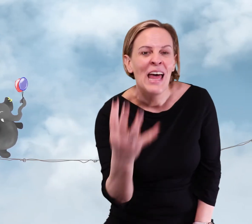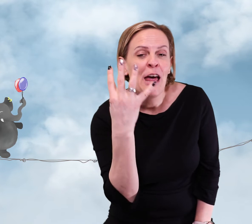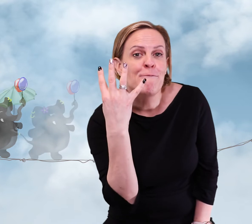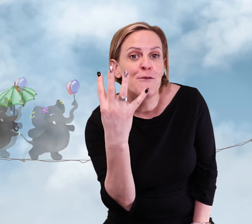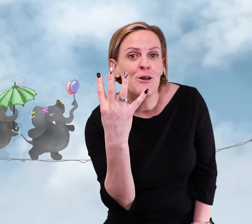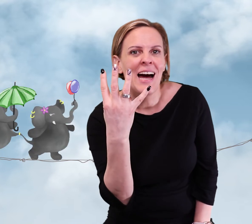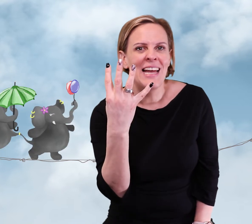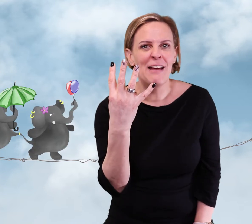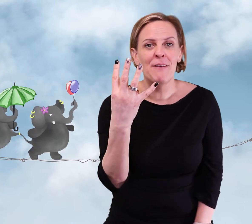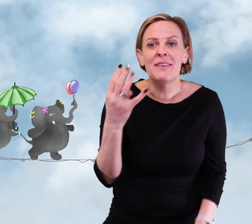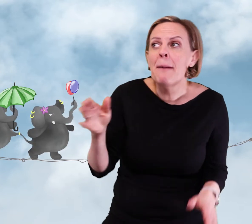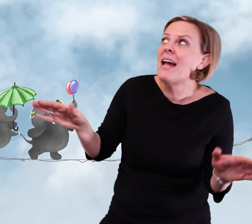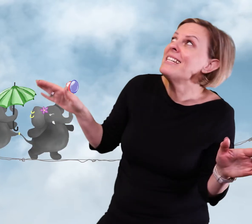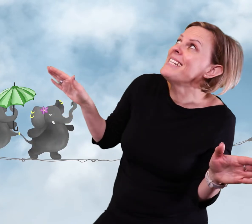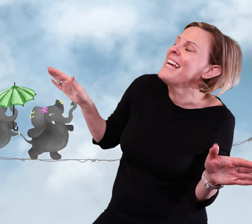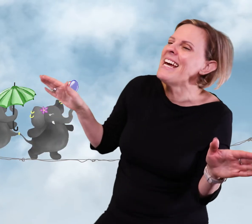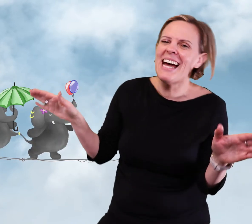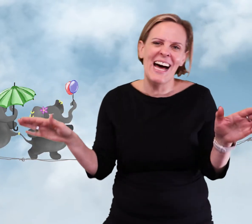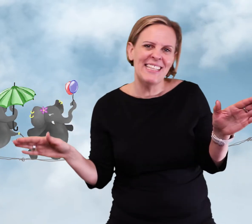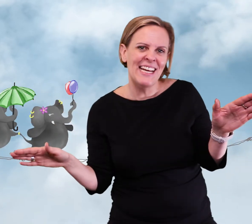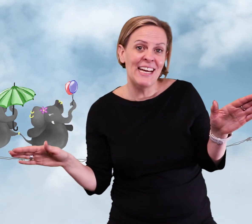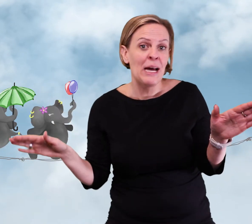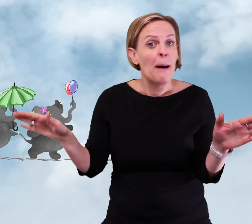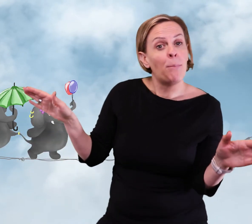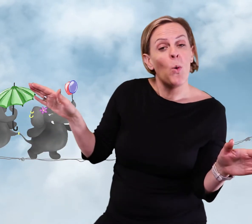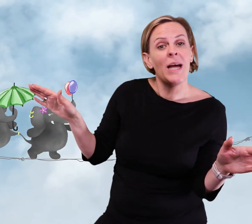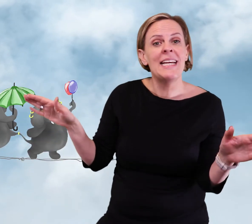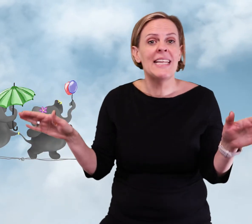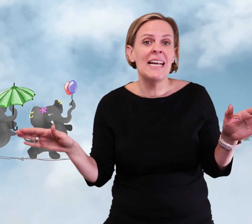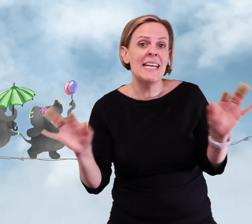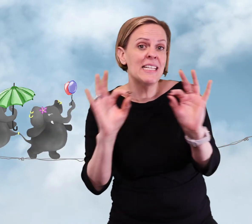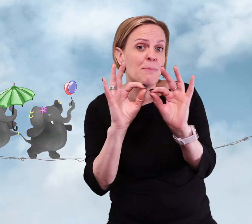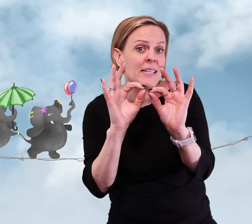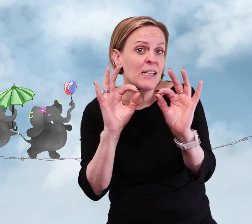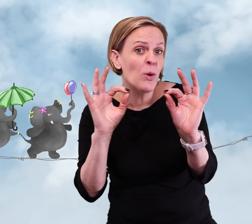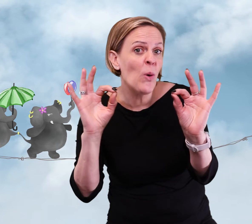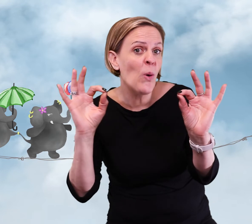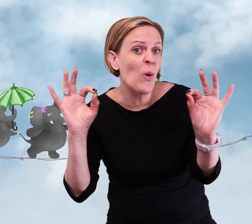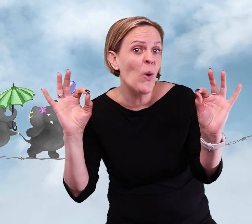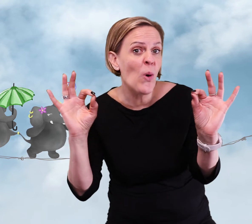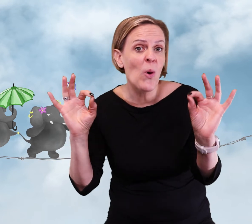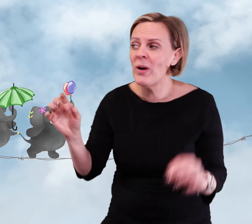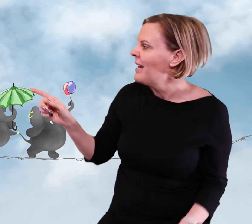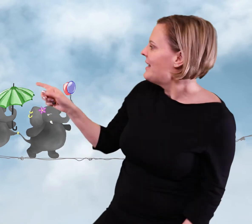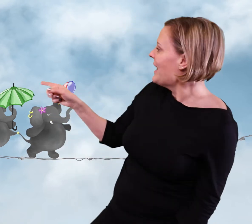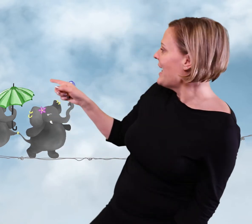Fyra elefant balanserade På en liten liten spindeltråd Det